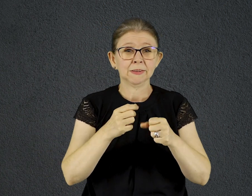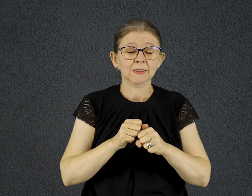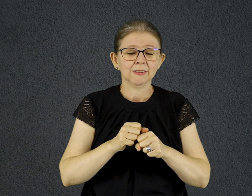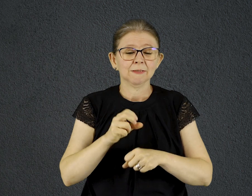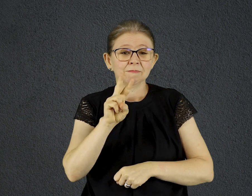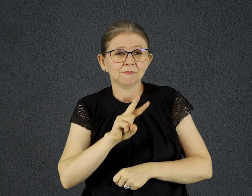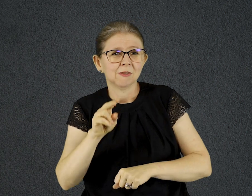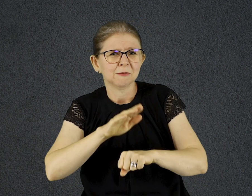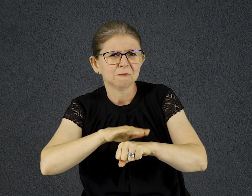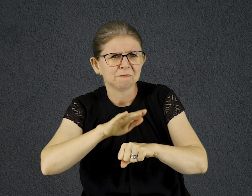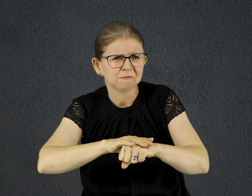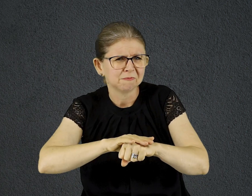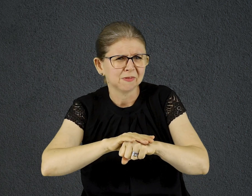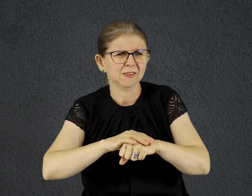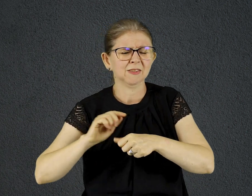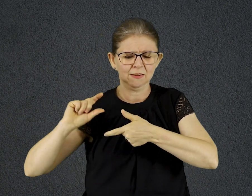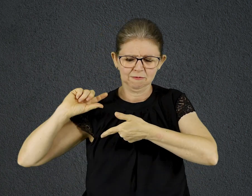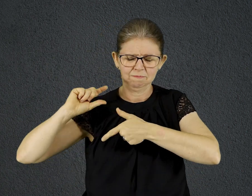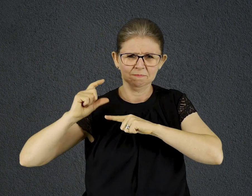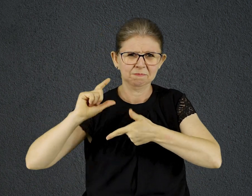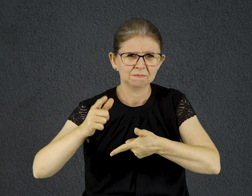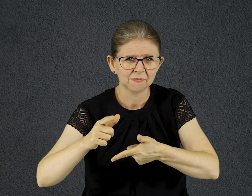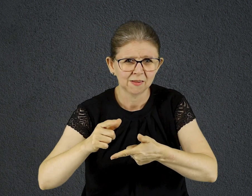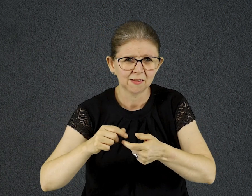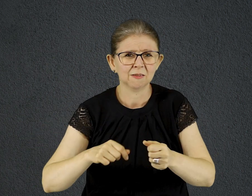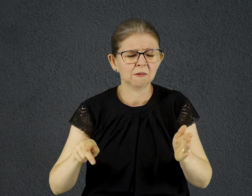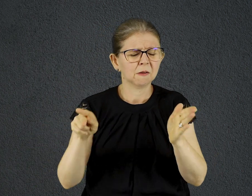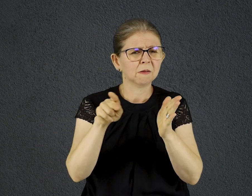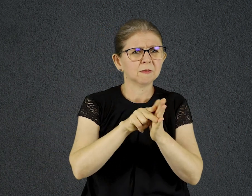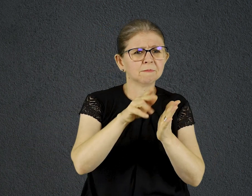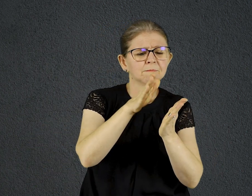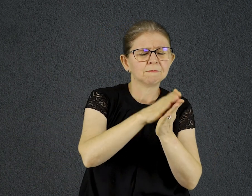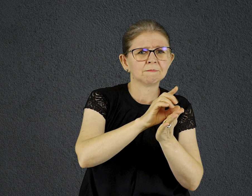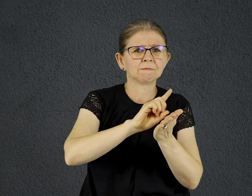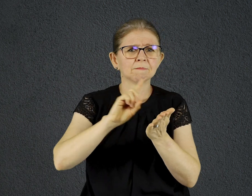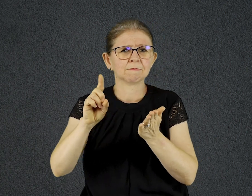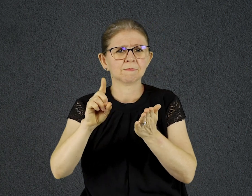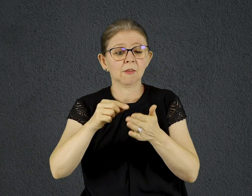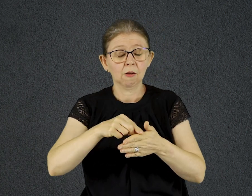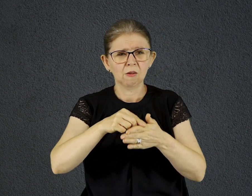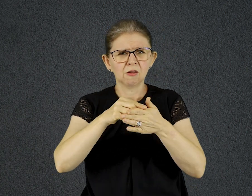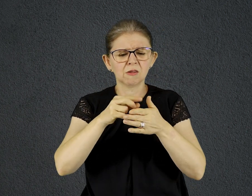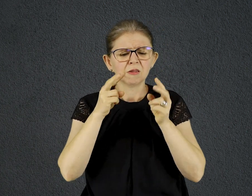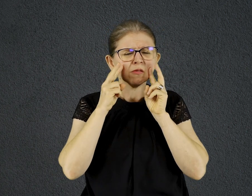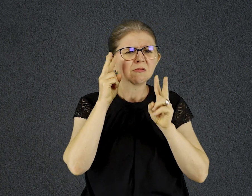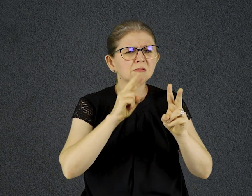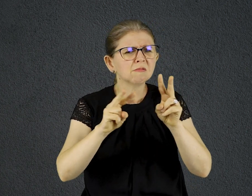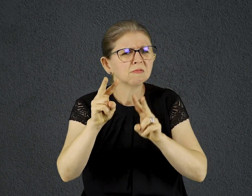Quando viram os discípulos comendo sem lavar as mãos, esses líderes questionaram Jesus sobre isso. E ele foi